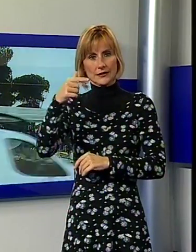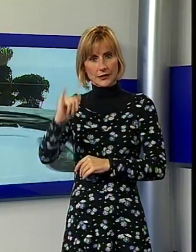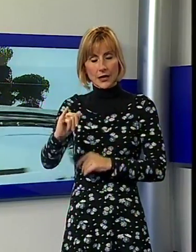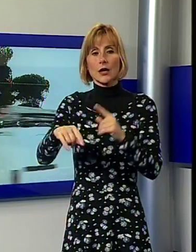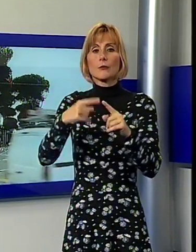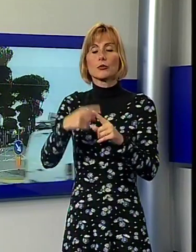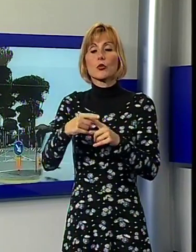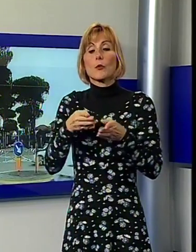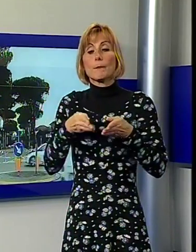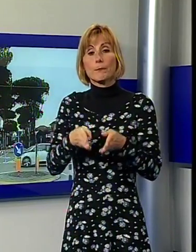ciclabile di Viale Puccini.